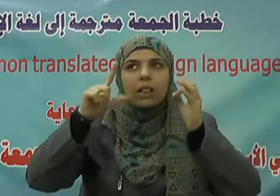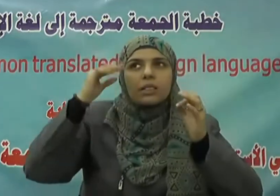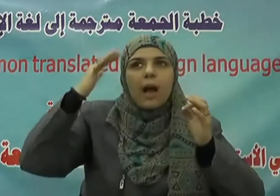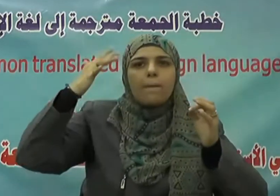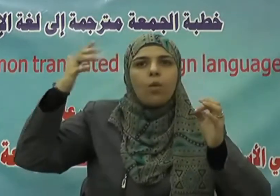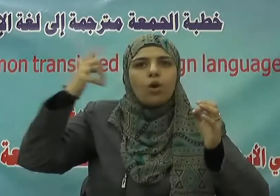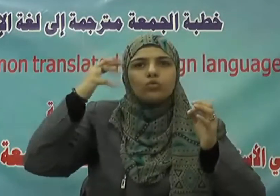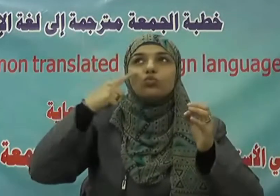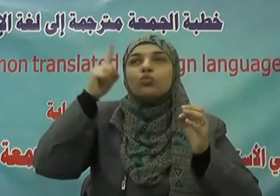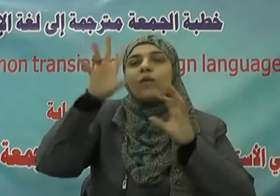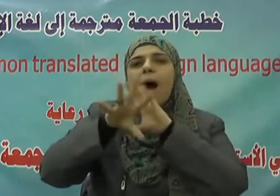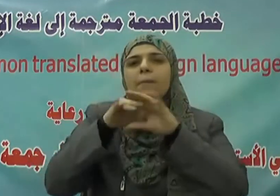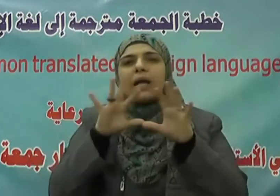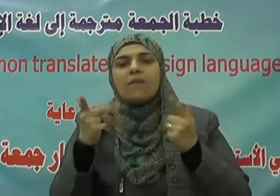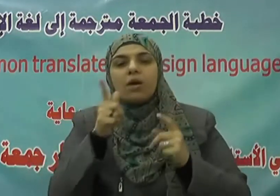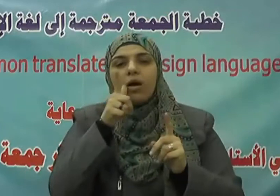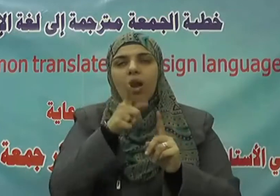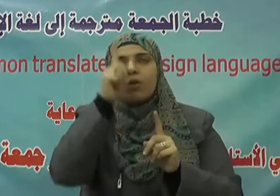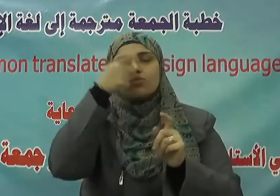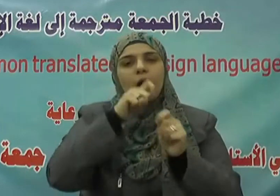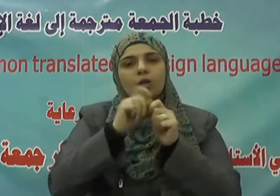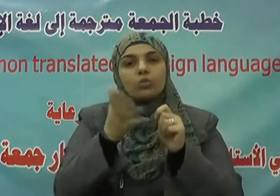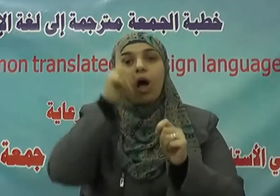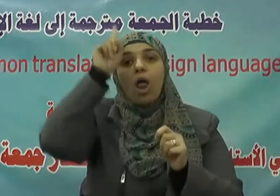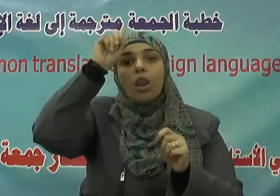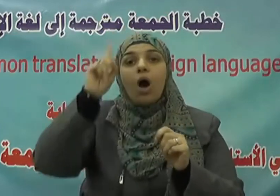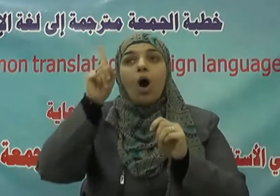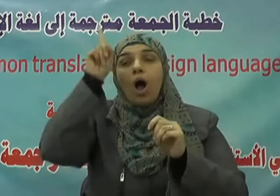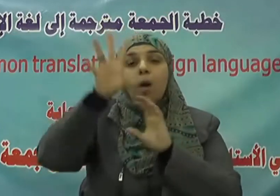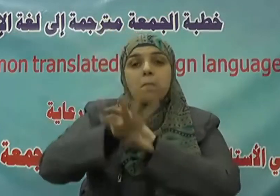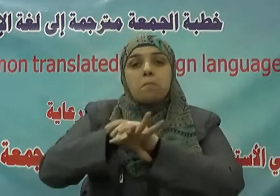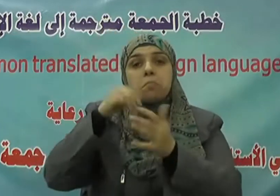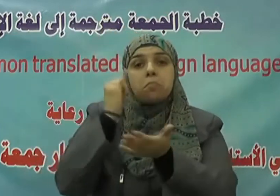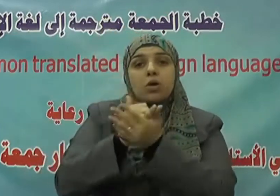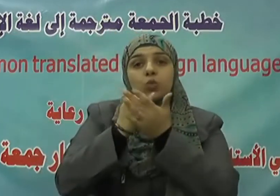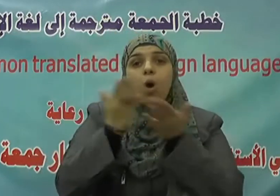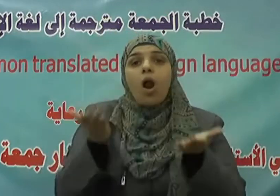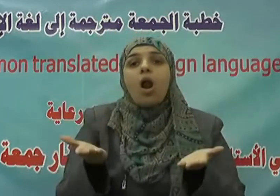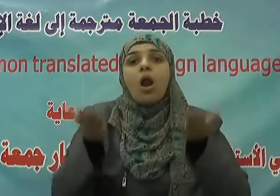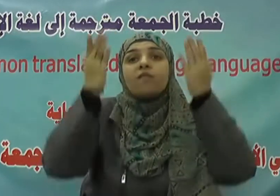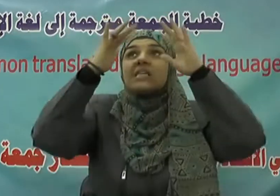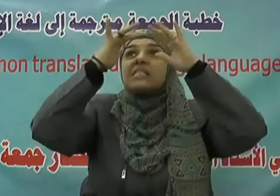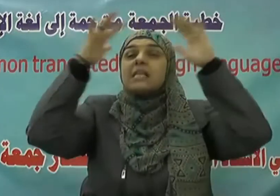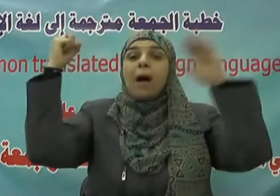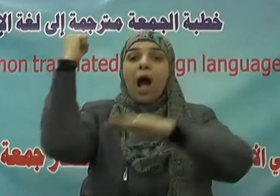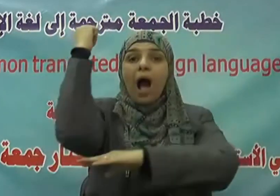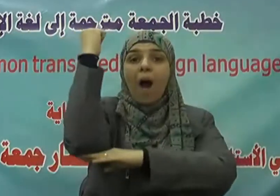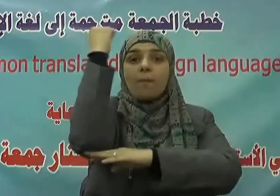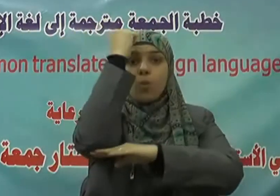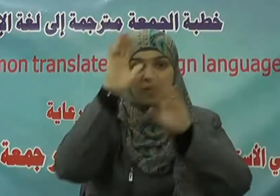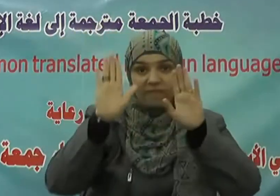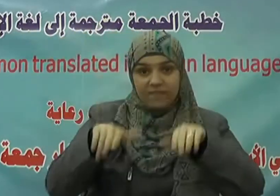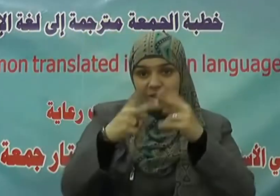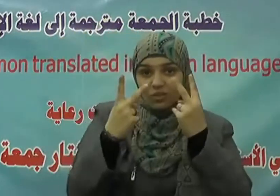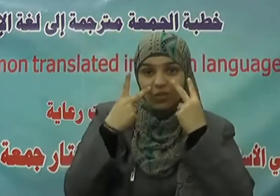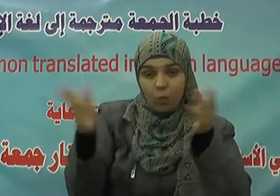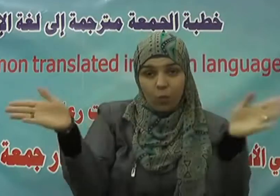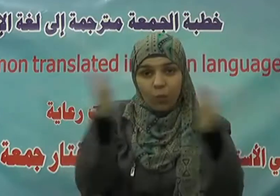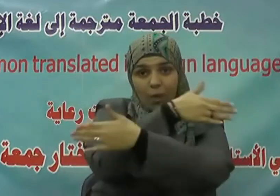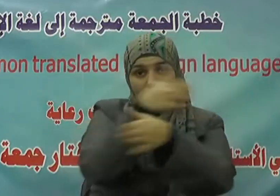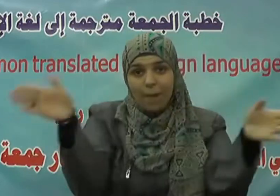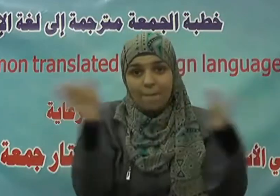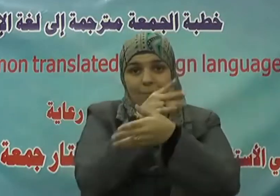شأنه الله الذي رفع السماوات بغير عمد ترونها وقال